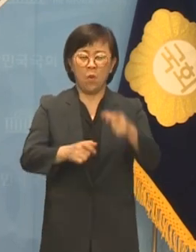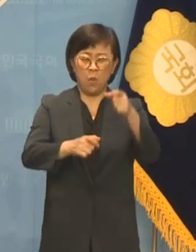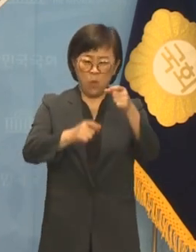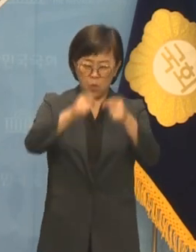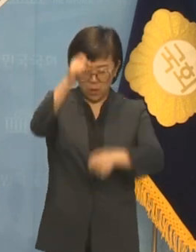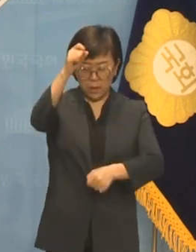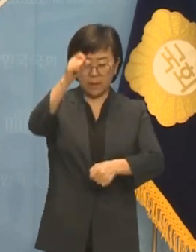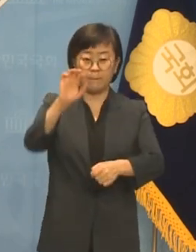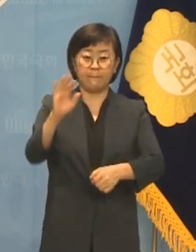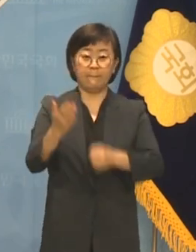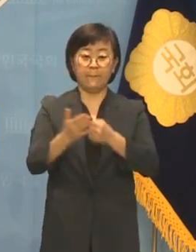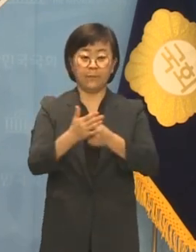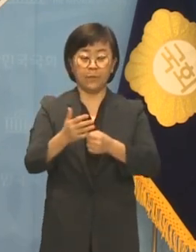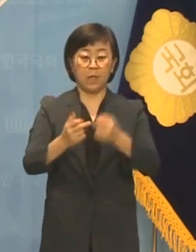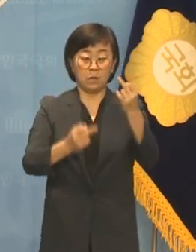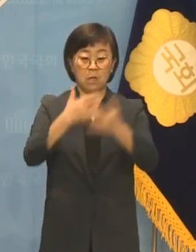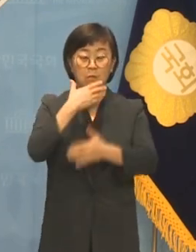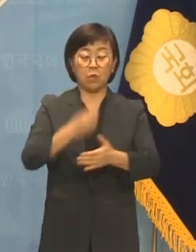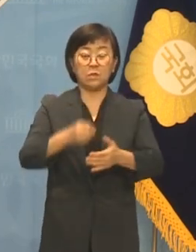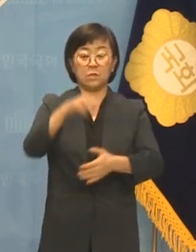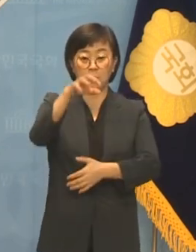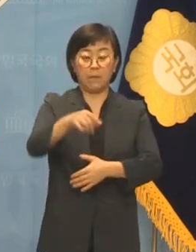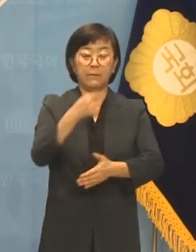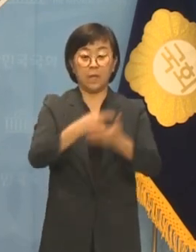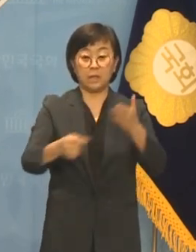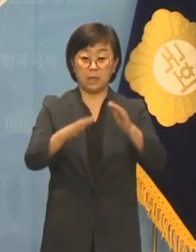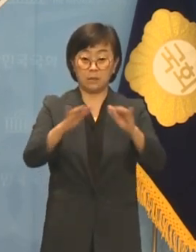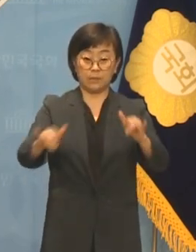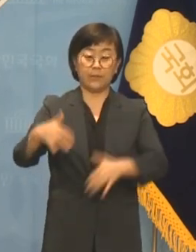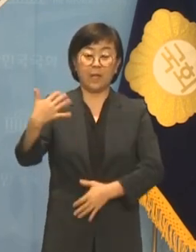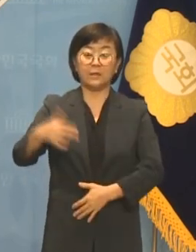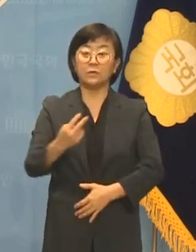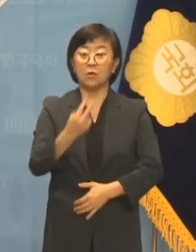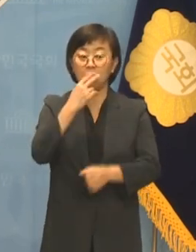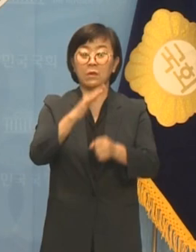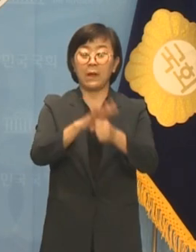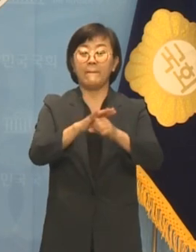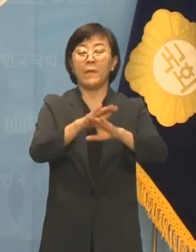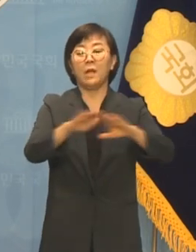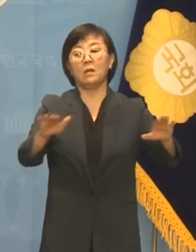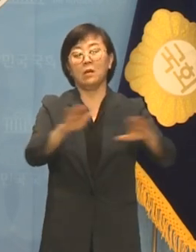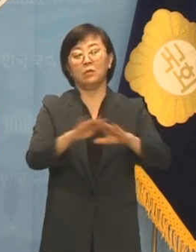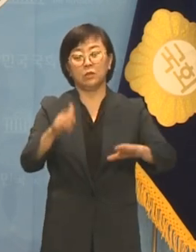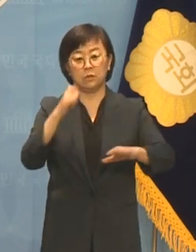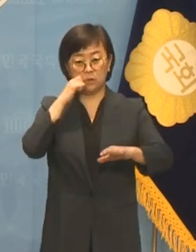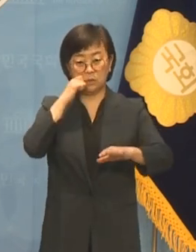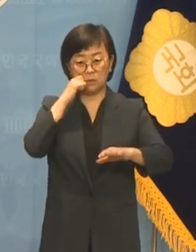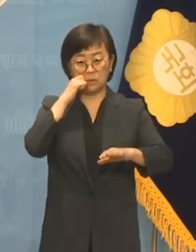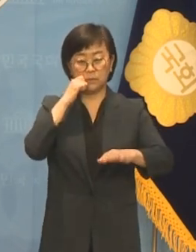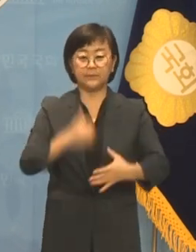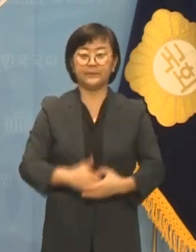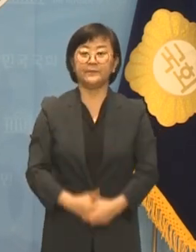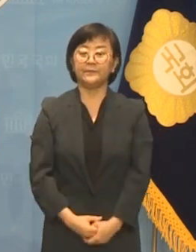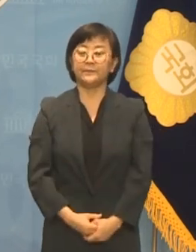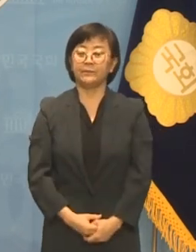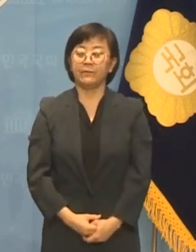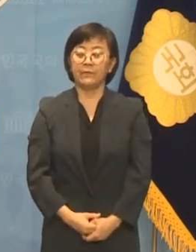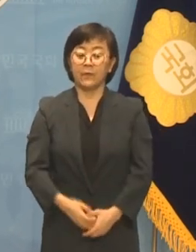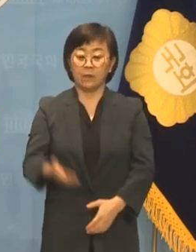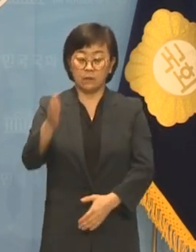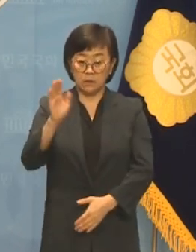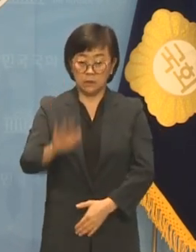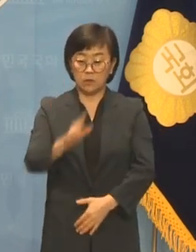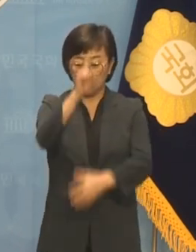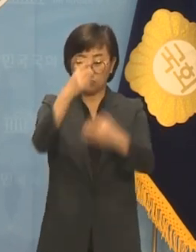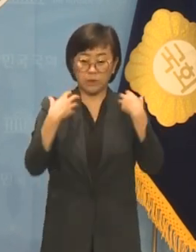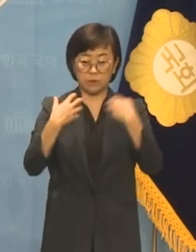지났지만 형제복지원 피해자들은 아직도 억울함을 풀지 못하고 있습니다. 그런데도